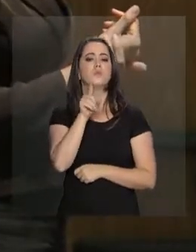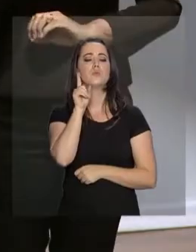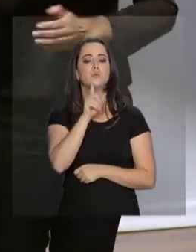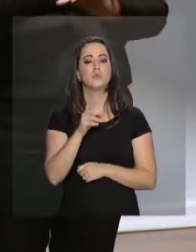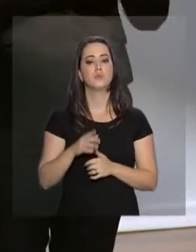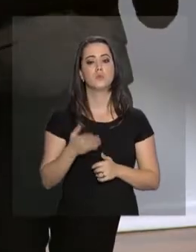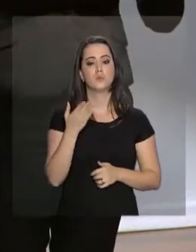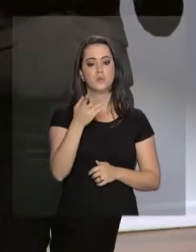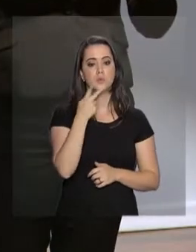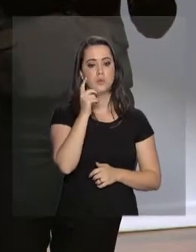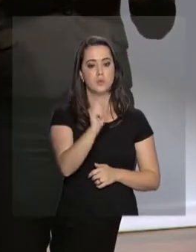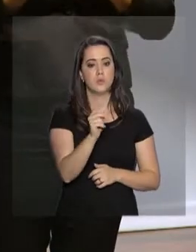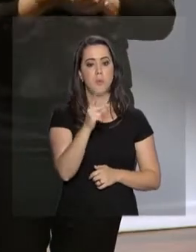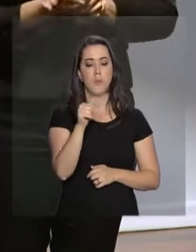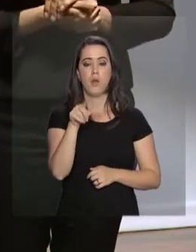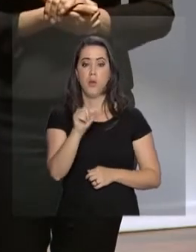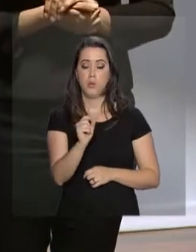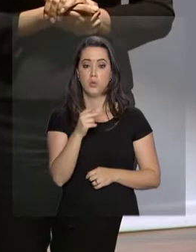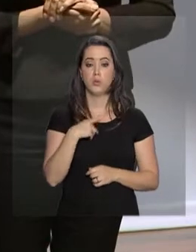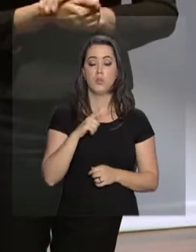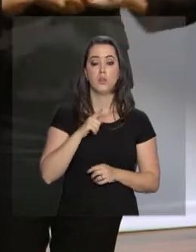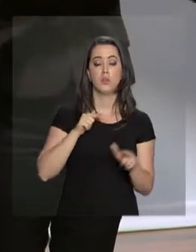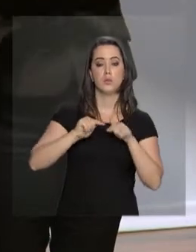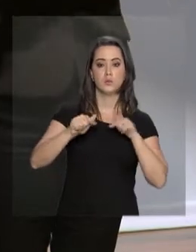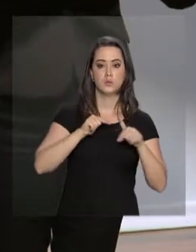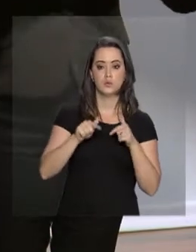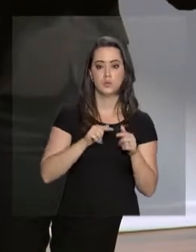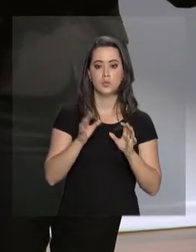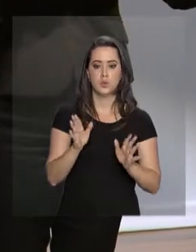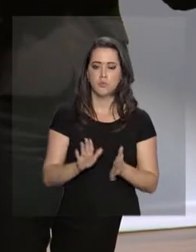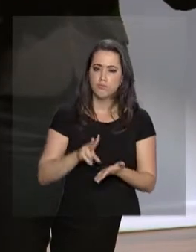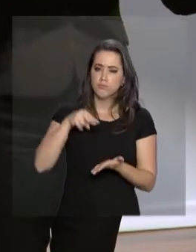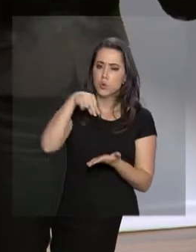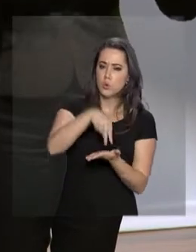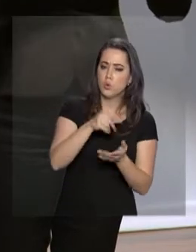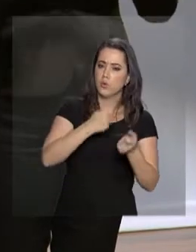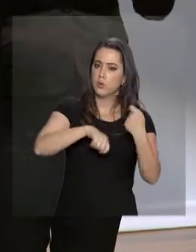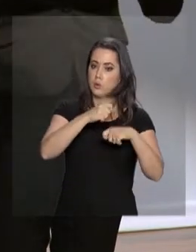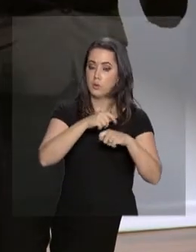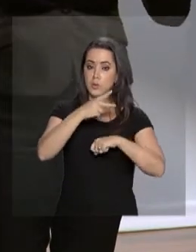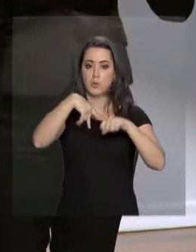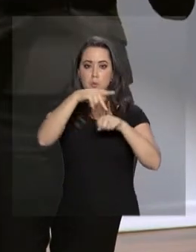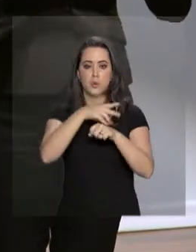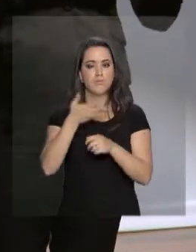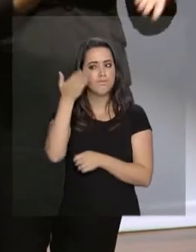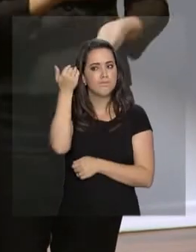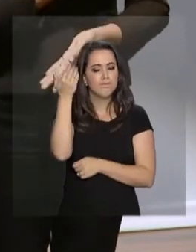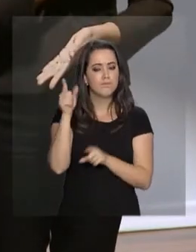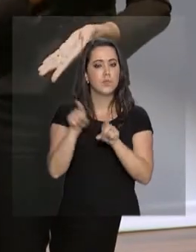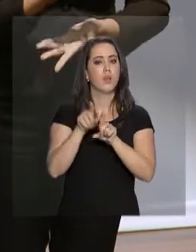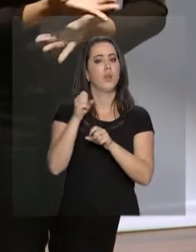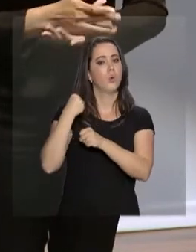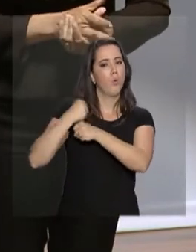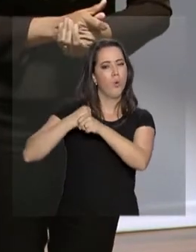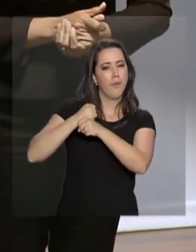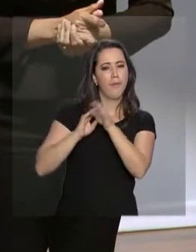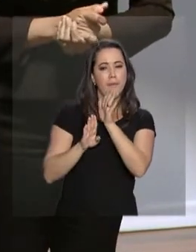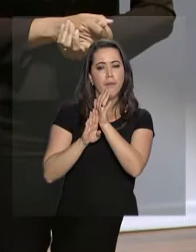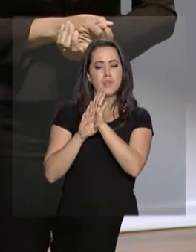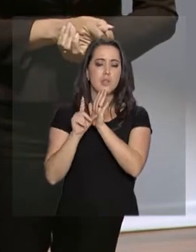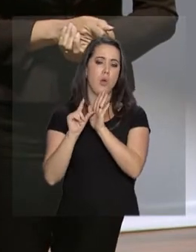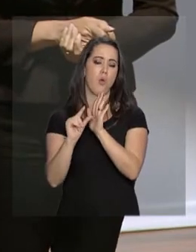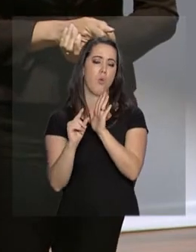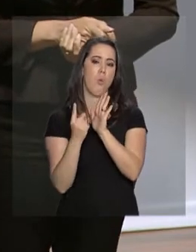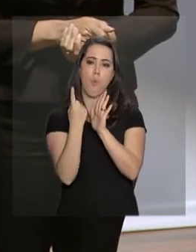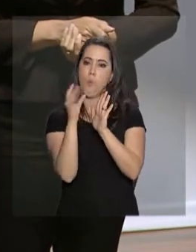nos Estados Unidos, Paulo Guedes terá a tarefa de reerguer a economia do país, que no último ano cresceu um pouco mais